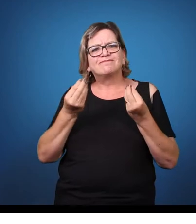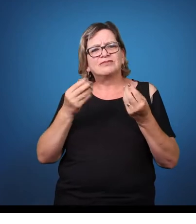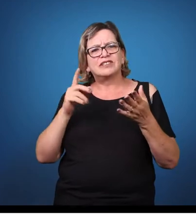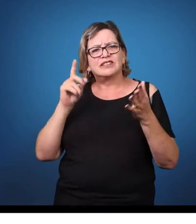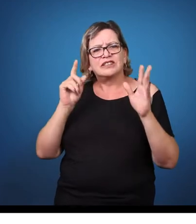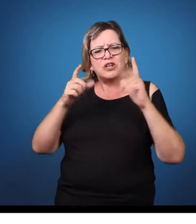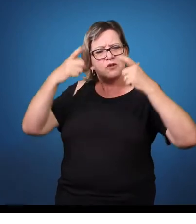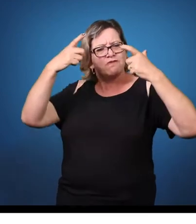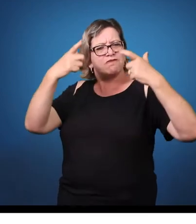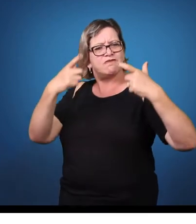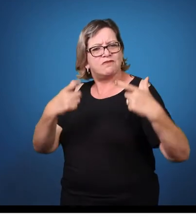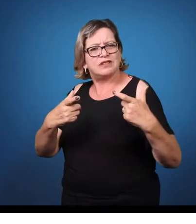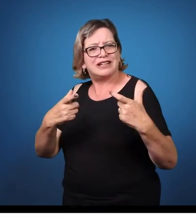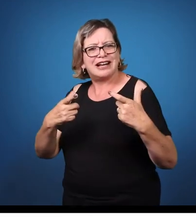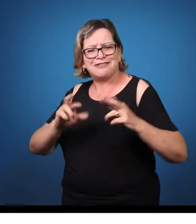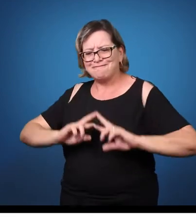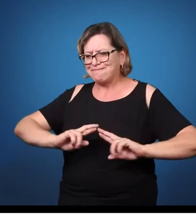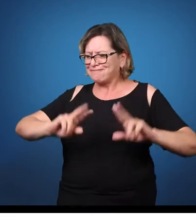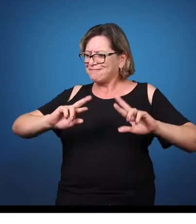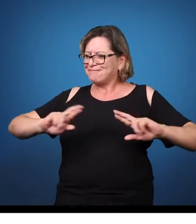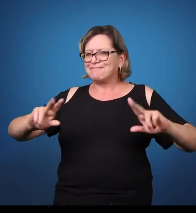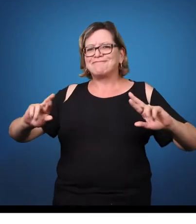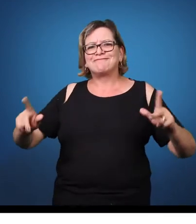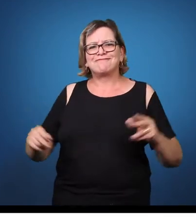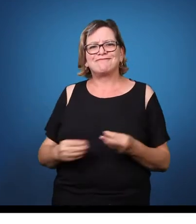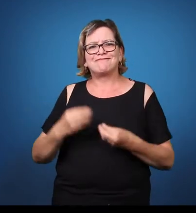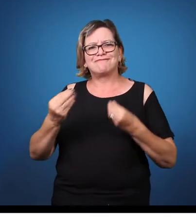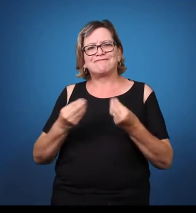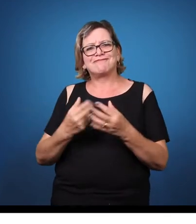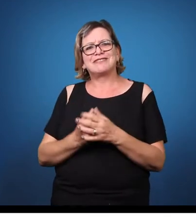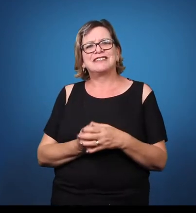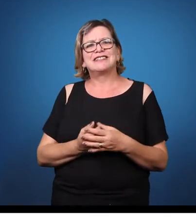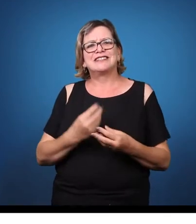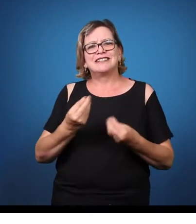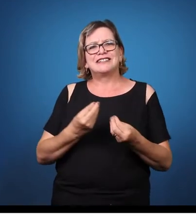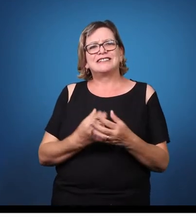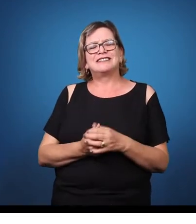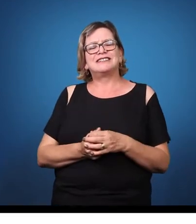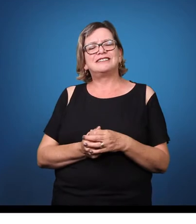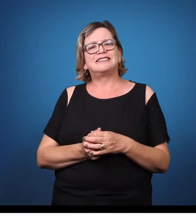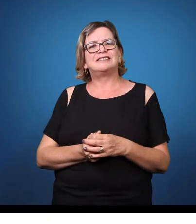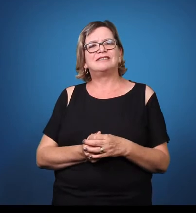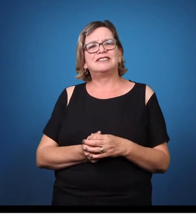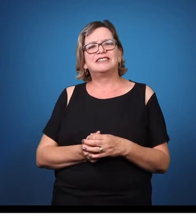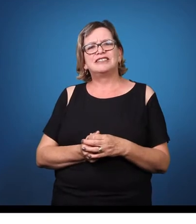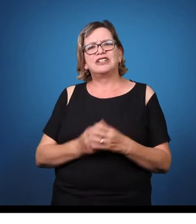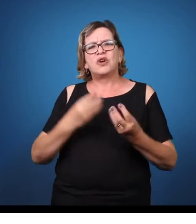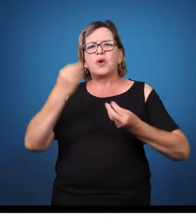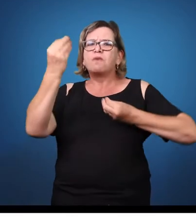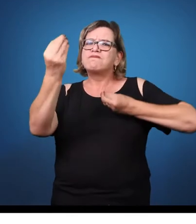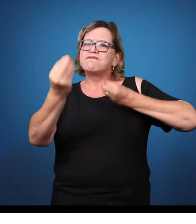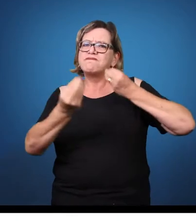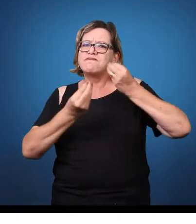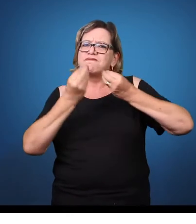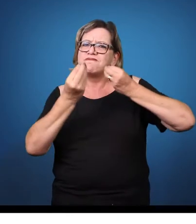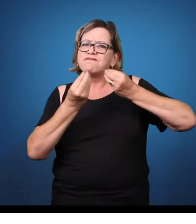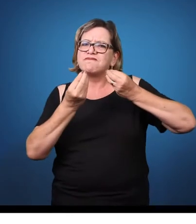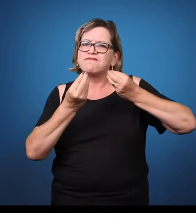pode contribuir para fazer isso que você disse? Tirar o D maiúsculo e minimizar esse D. O que nós podemos fazer,